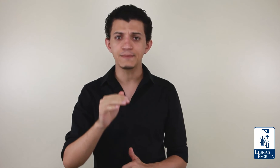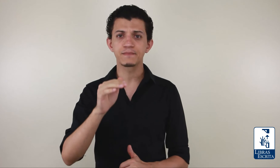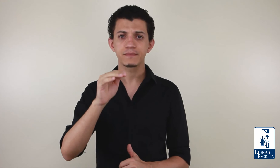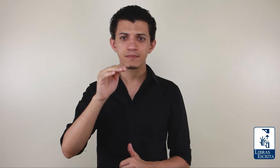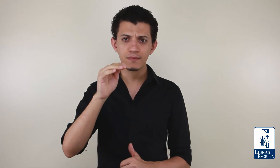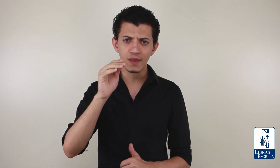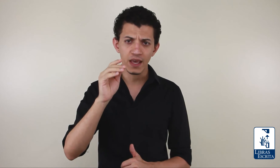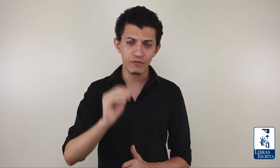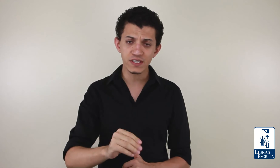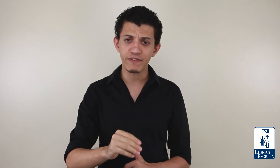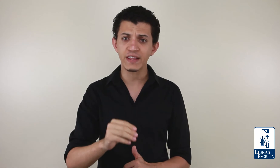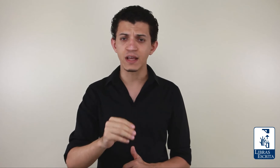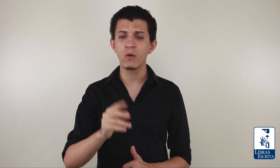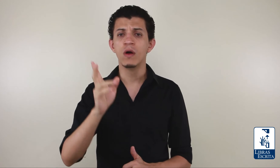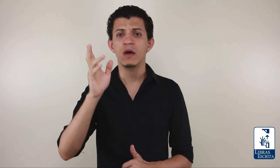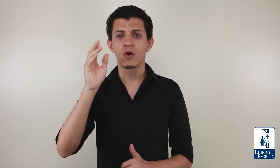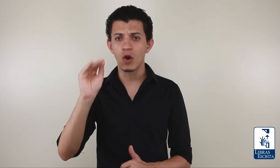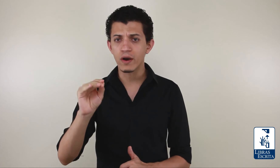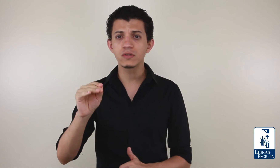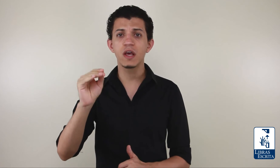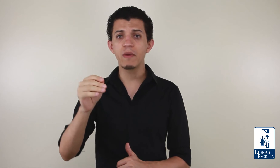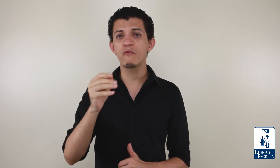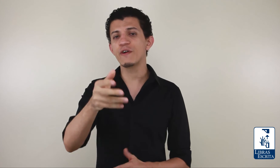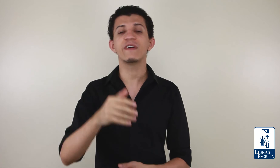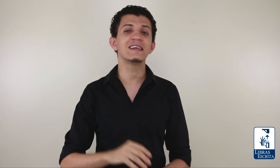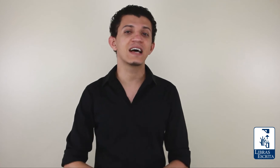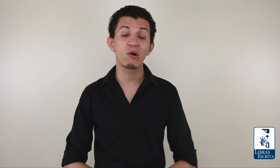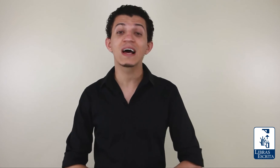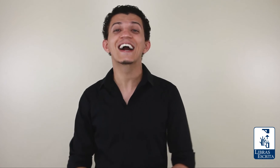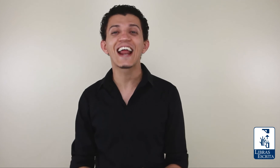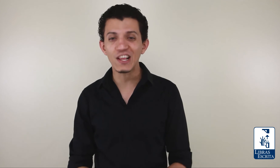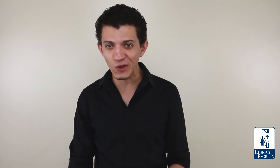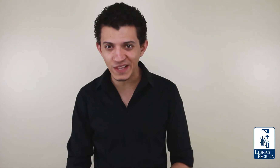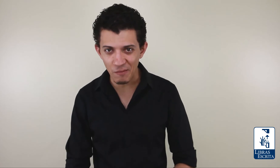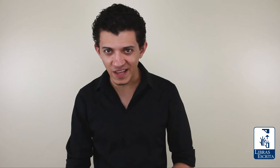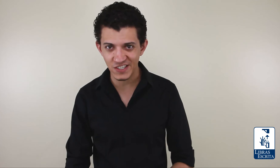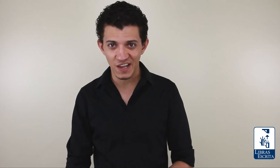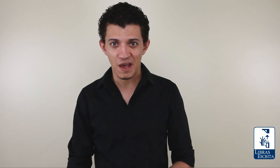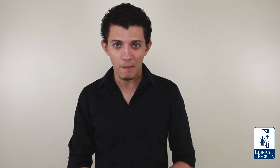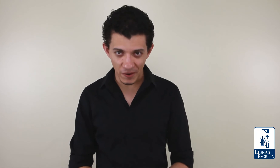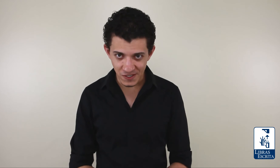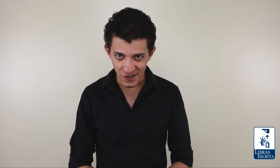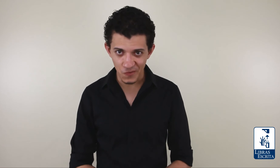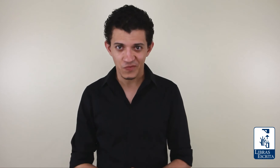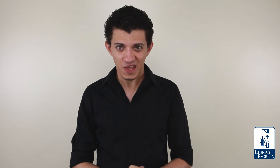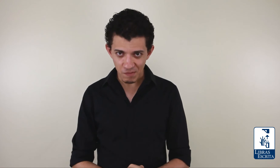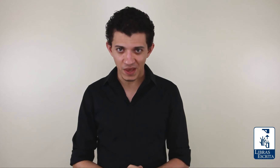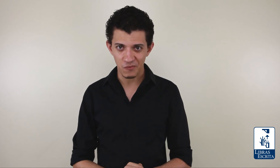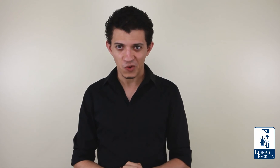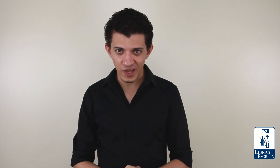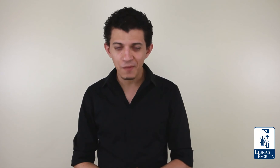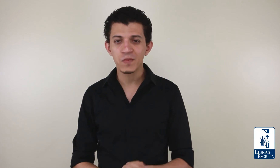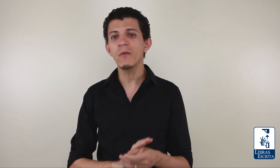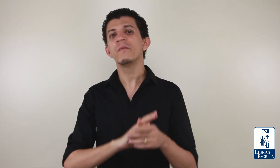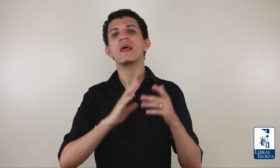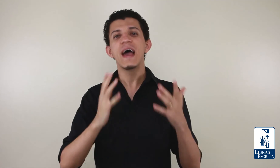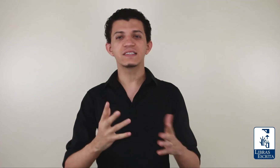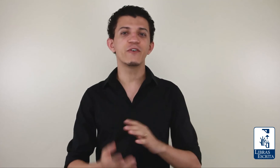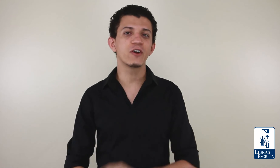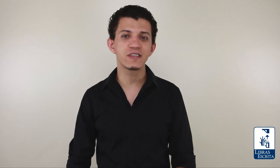e você vai então colocar o seu e-mail. vou enviar essa aula gratuitamente para o seu e-mail. Ok? Então, essa foi a nossa